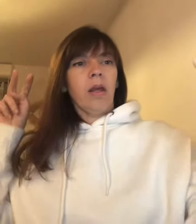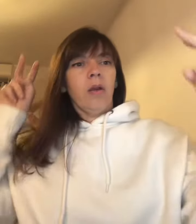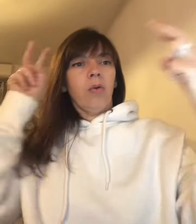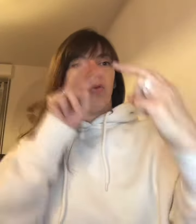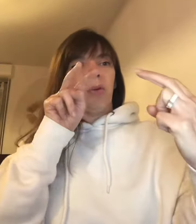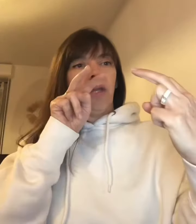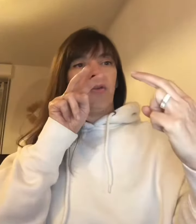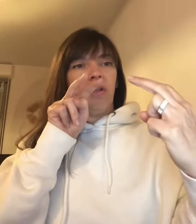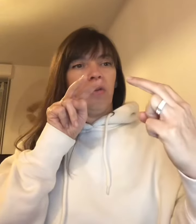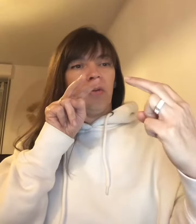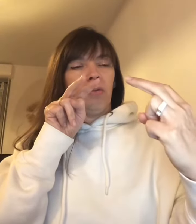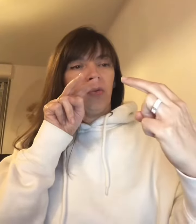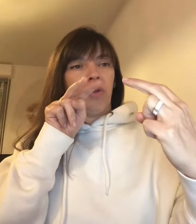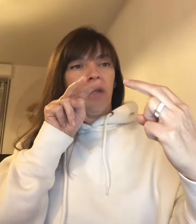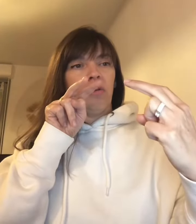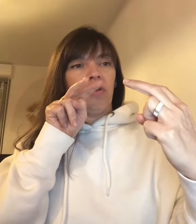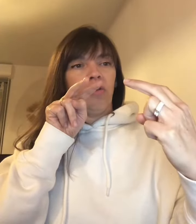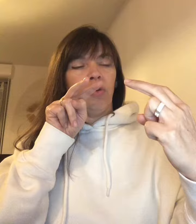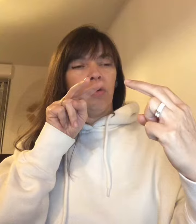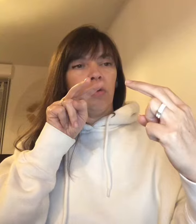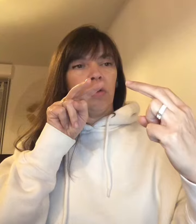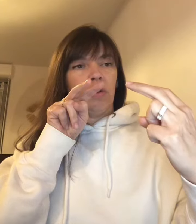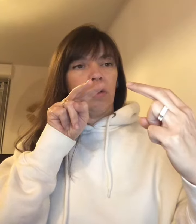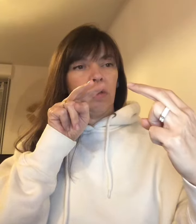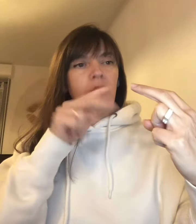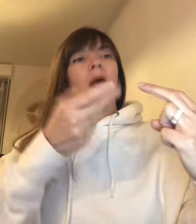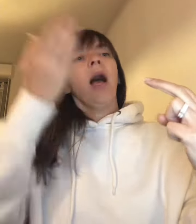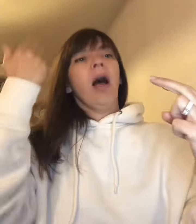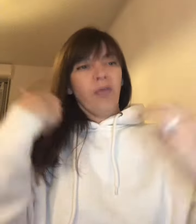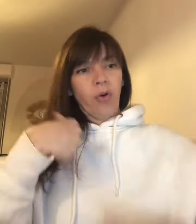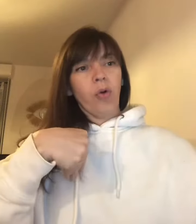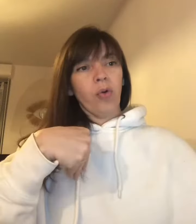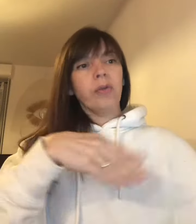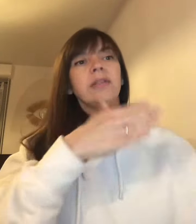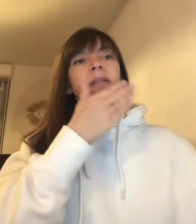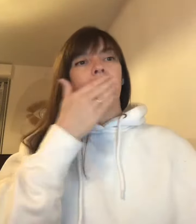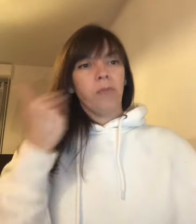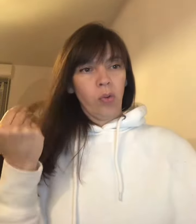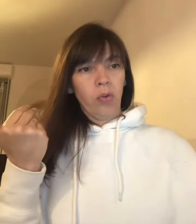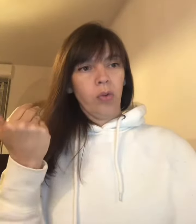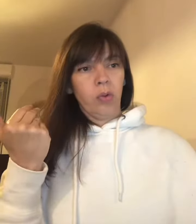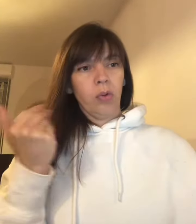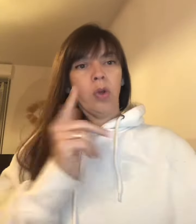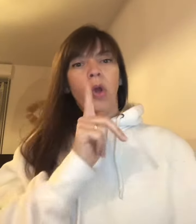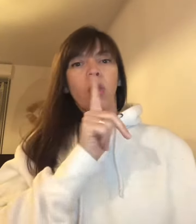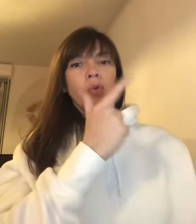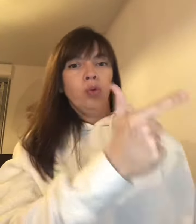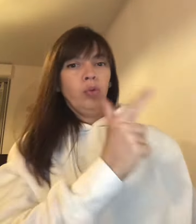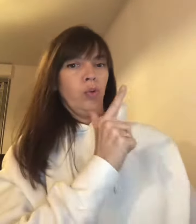on se regarde dans les yeux on se regarde dans les yeux avant c'était mieux nous deux